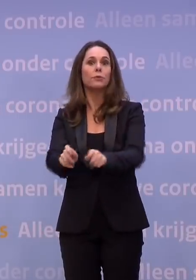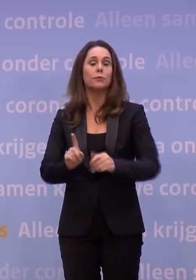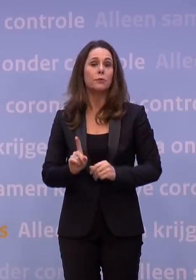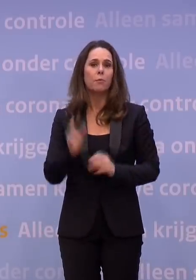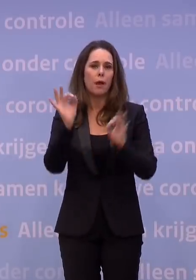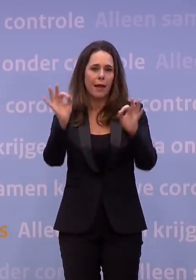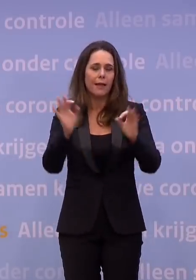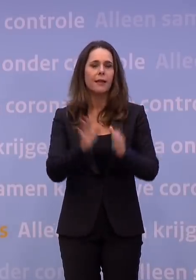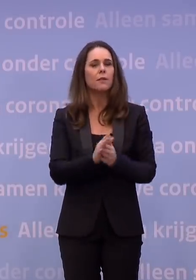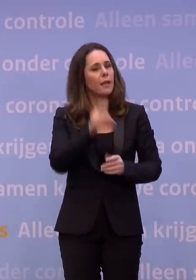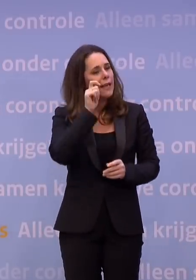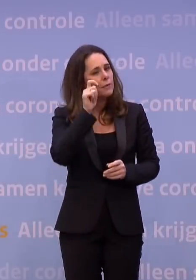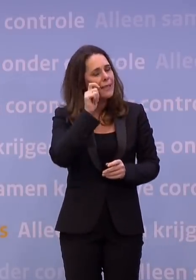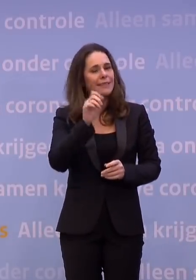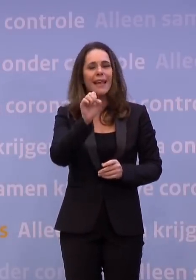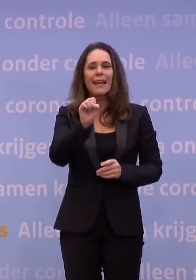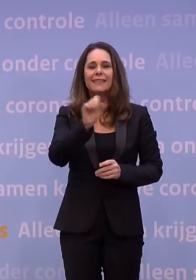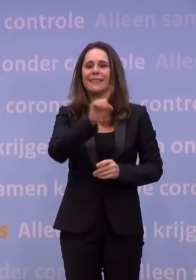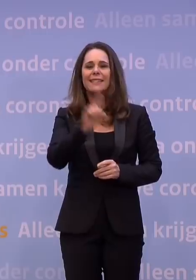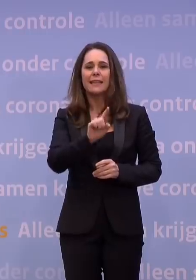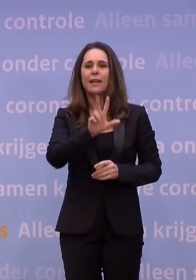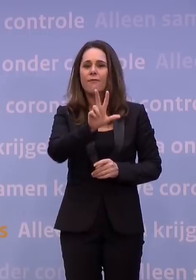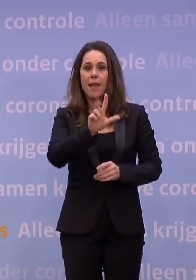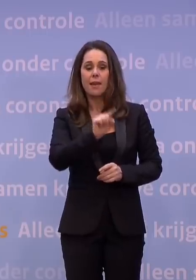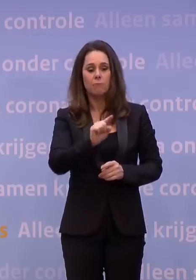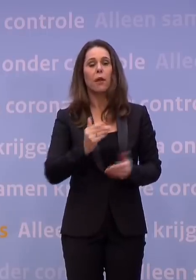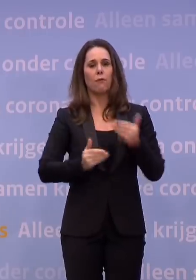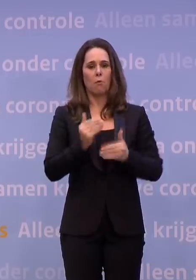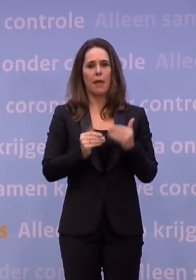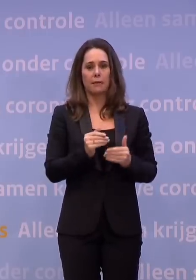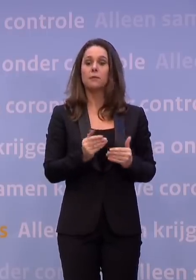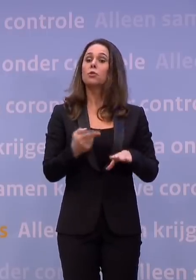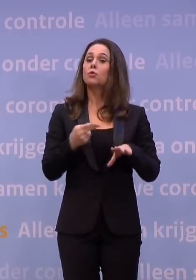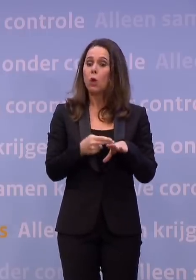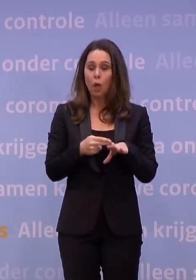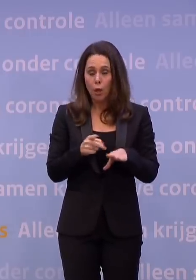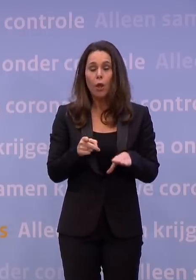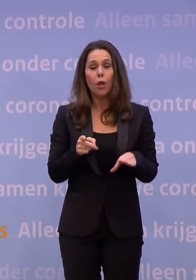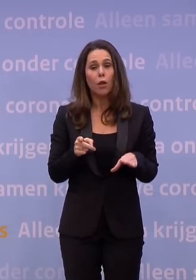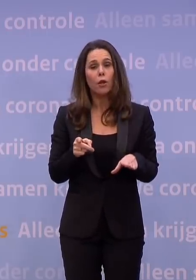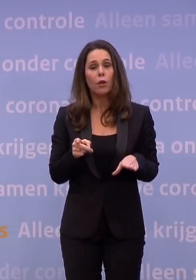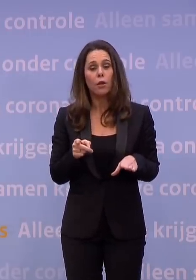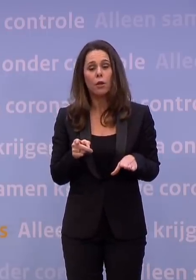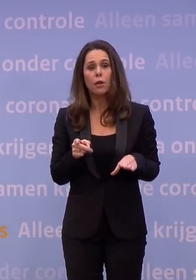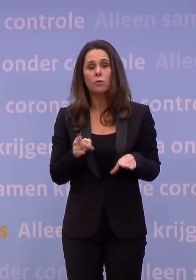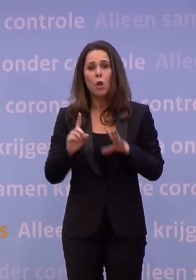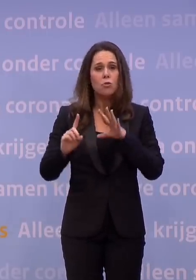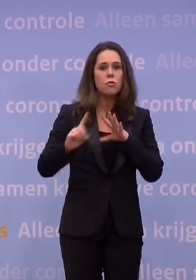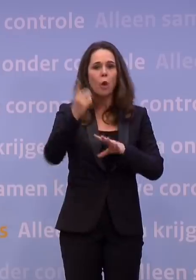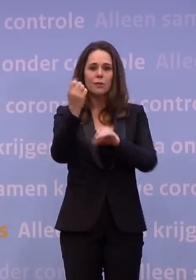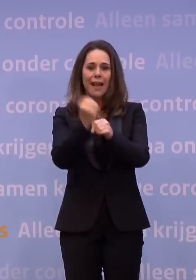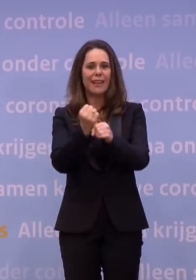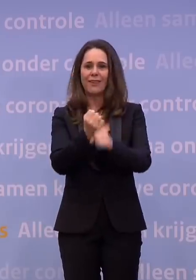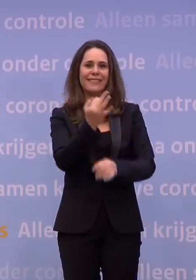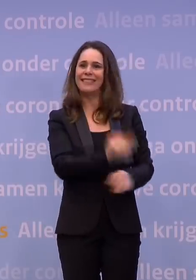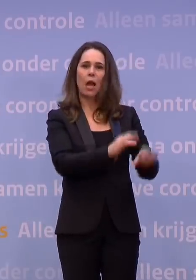En ook de inspectie SZW staat klaar om, als dat nodig is, wanneer bij noodzakelijk werk dat niet thuis kan worden